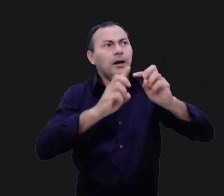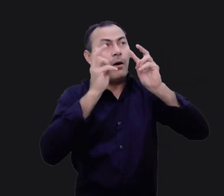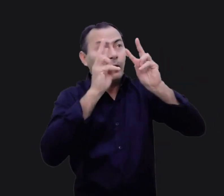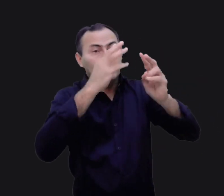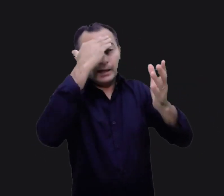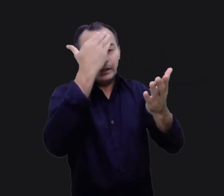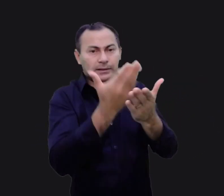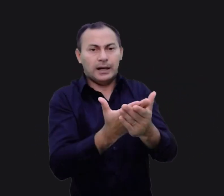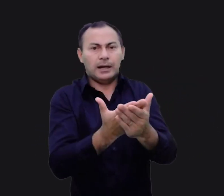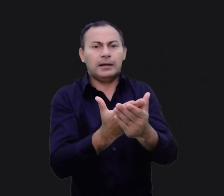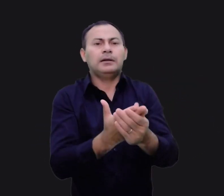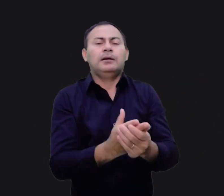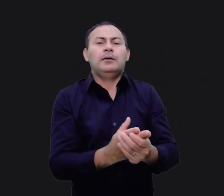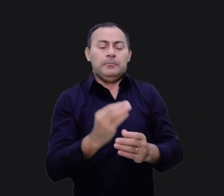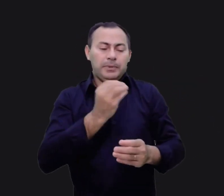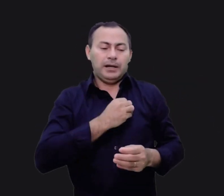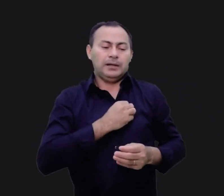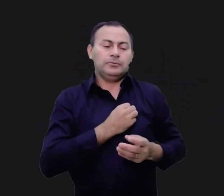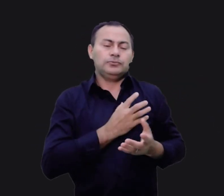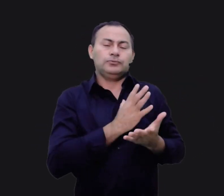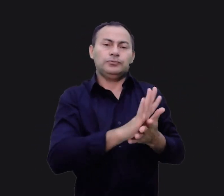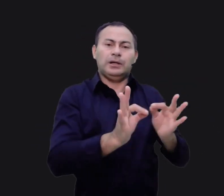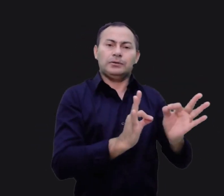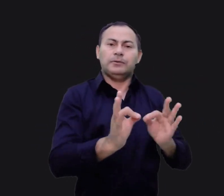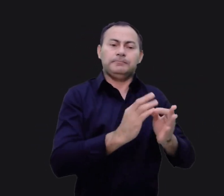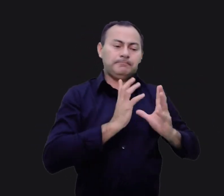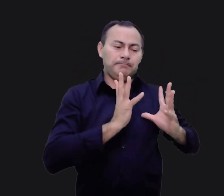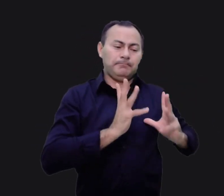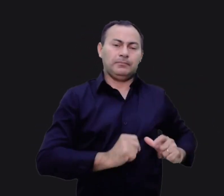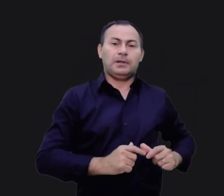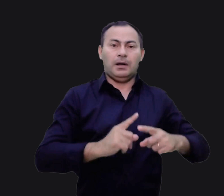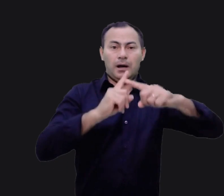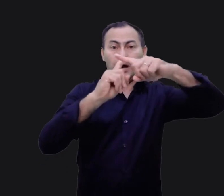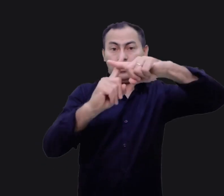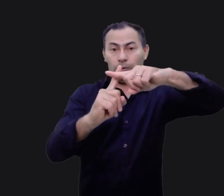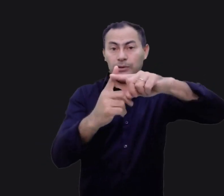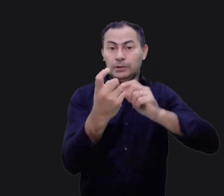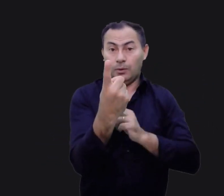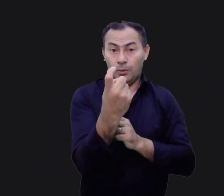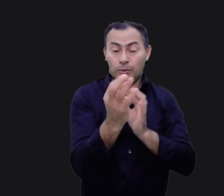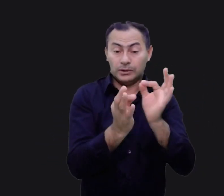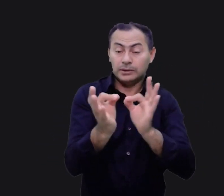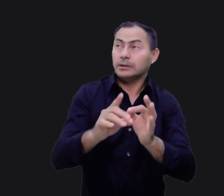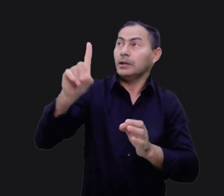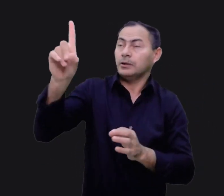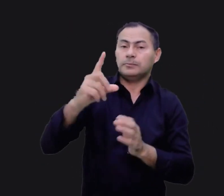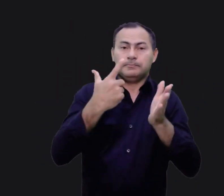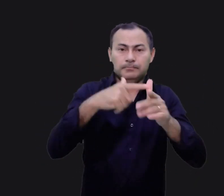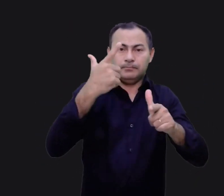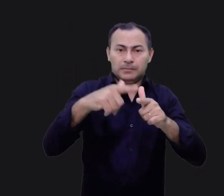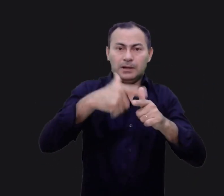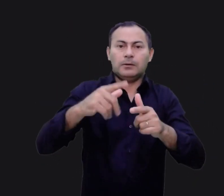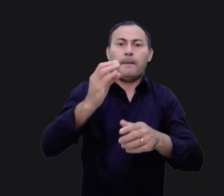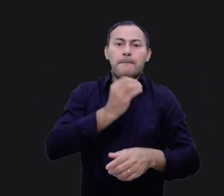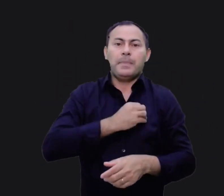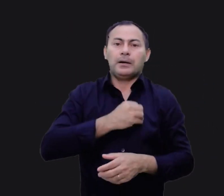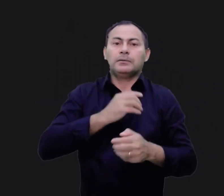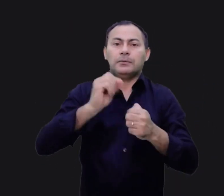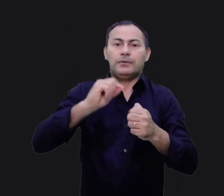problemas com o pecado serão totalmente solucionados. A cruz é a única solução de Deus para o problema do pecado. Isso